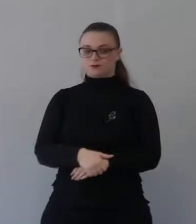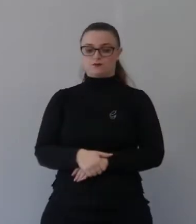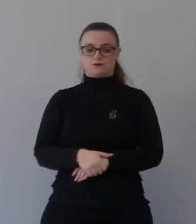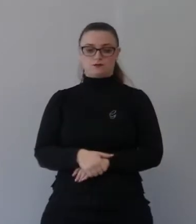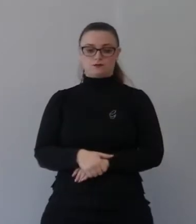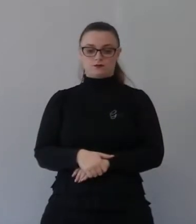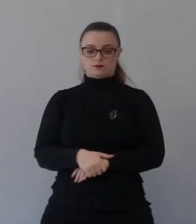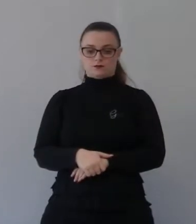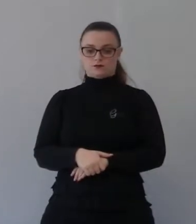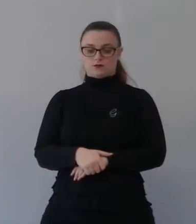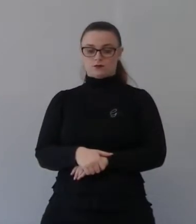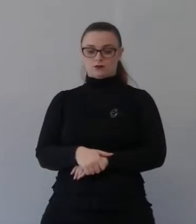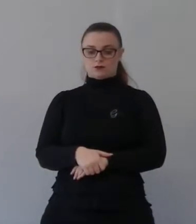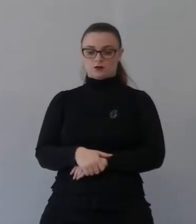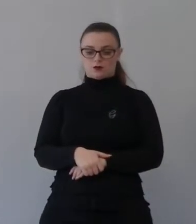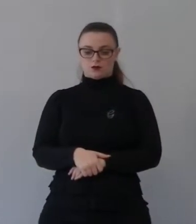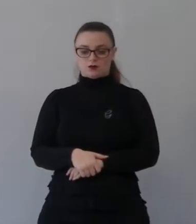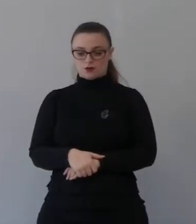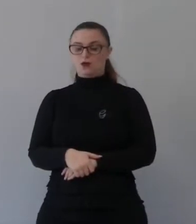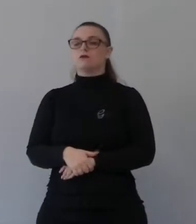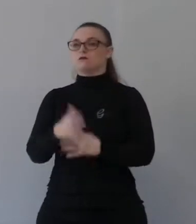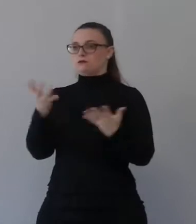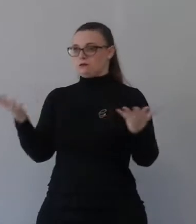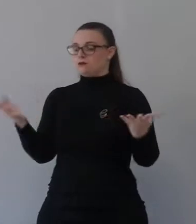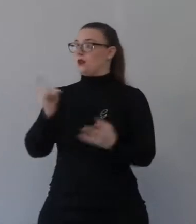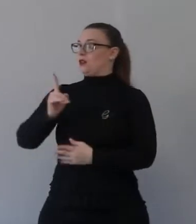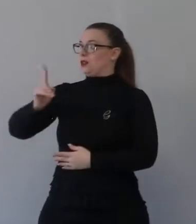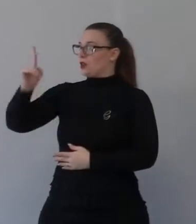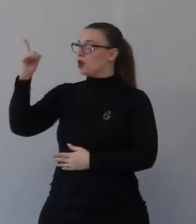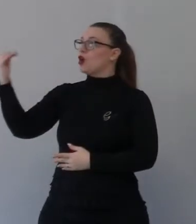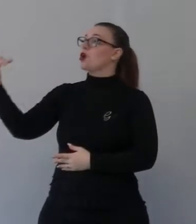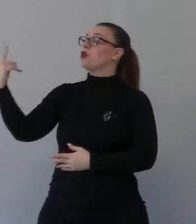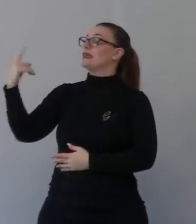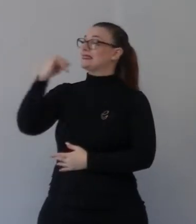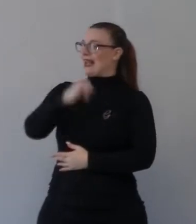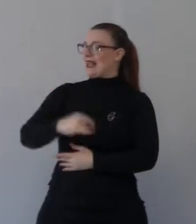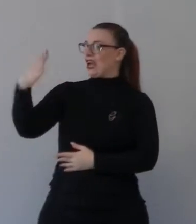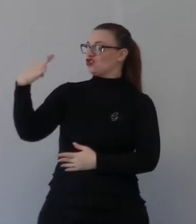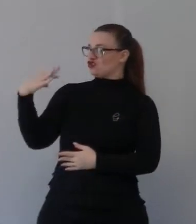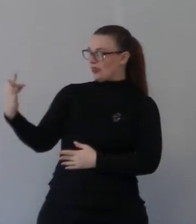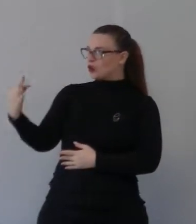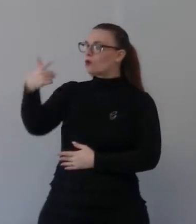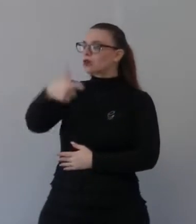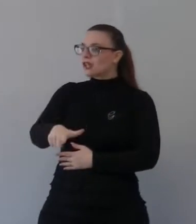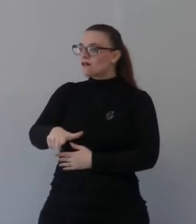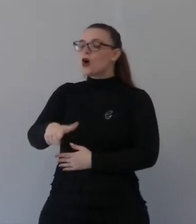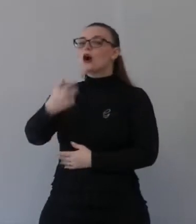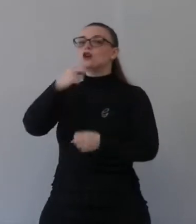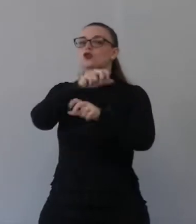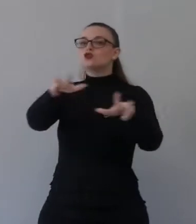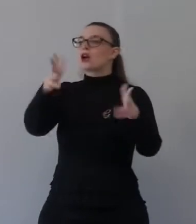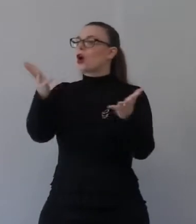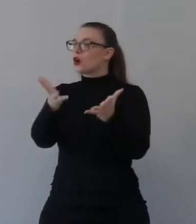scelto per annunciare ciò che 720 anni dopo lui sarebbe avuto. E non sarebbe